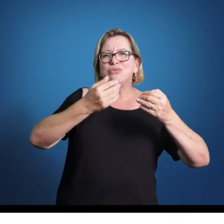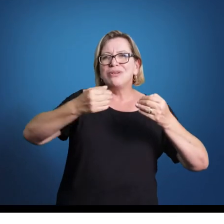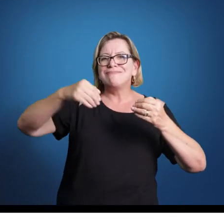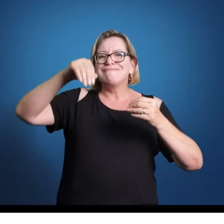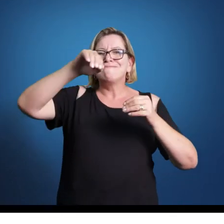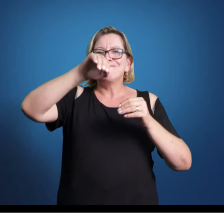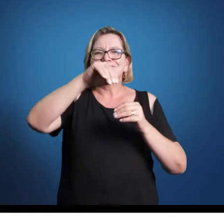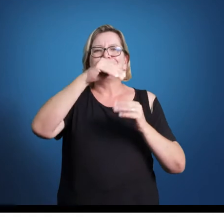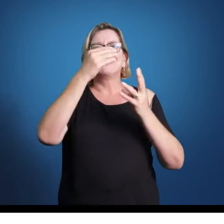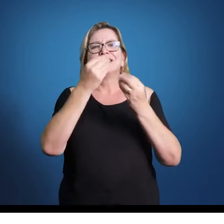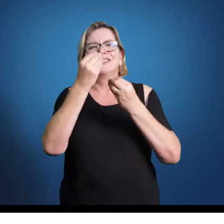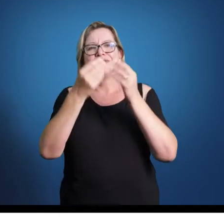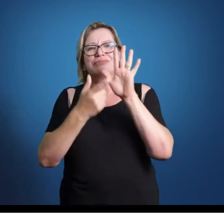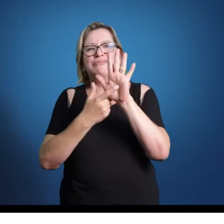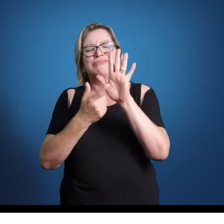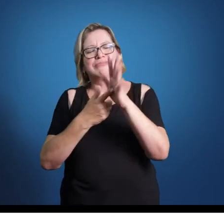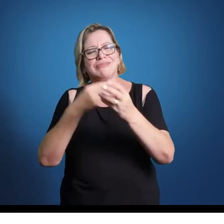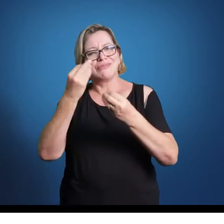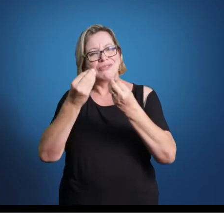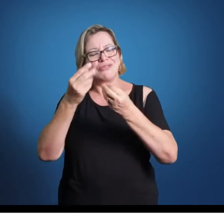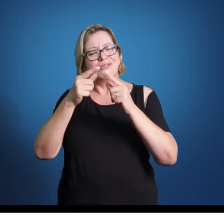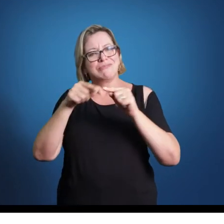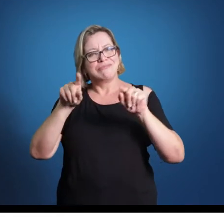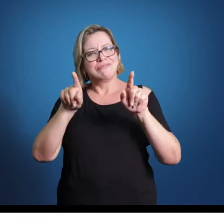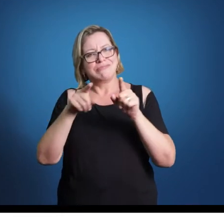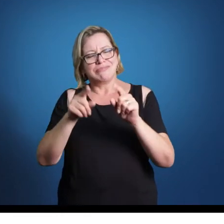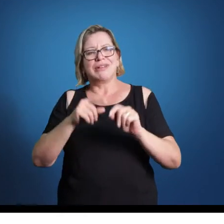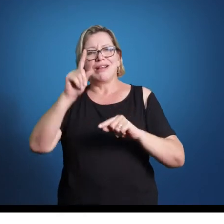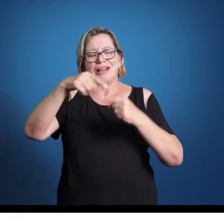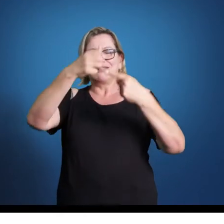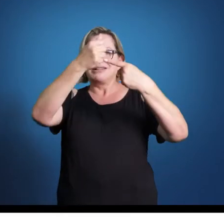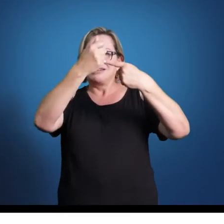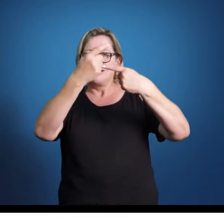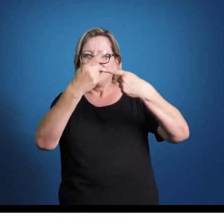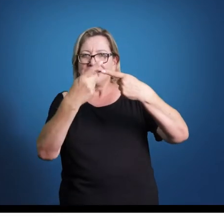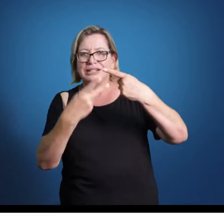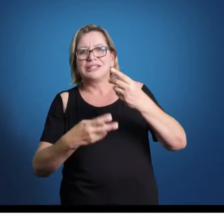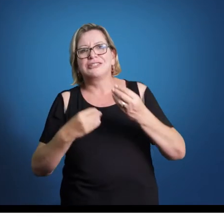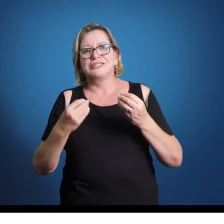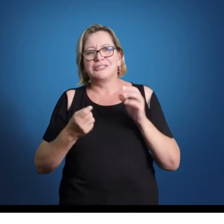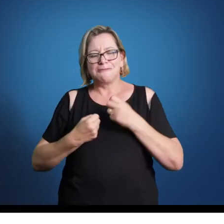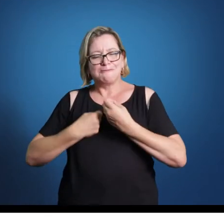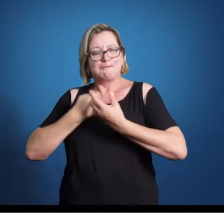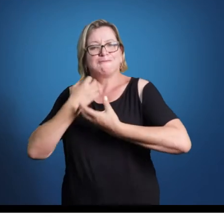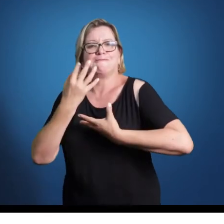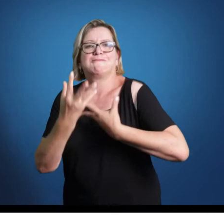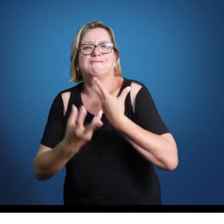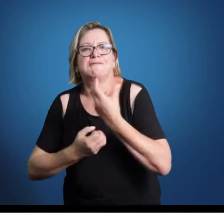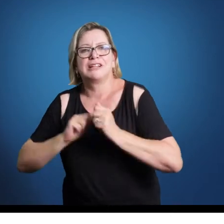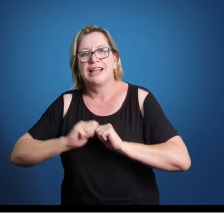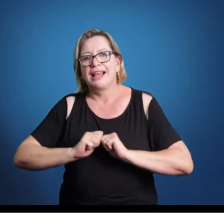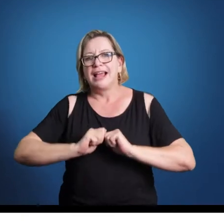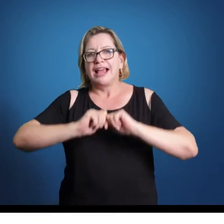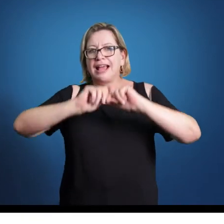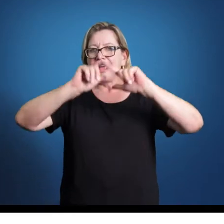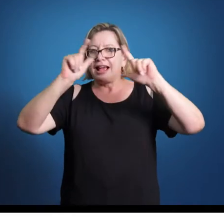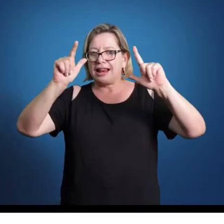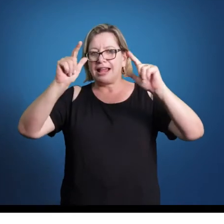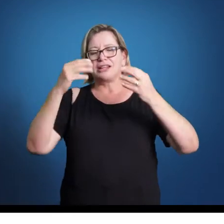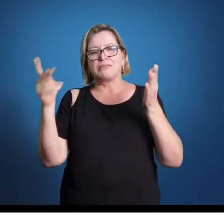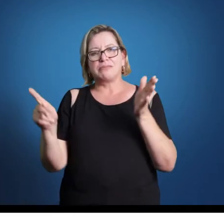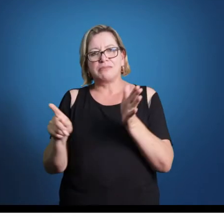melódico. Então, essa é uma característica bastante expressiva, bastante clara, de diferença entre o classismo e